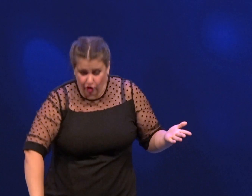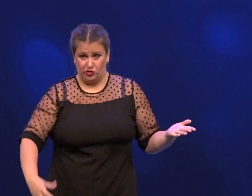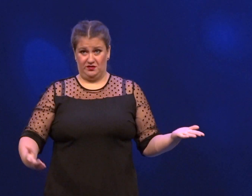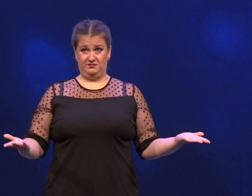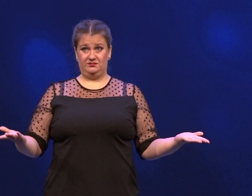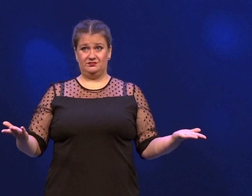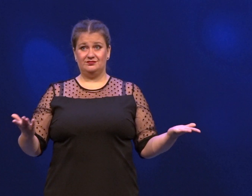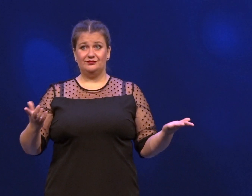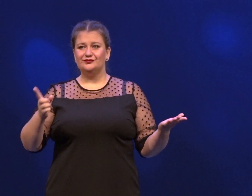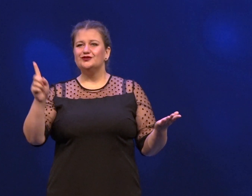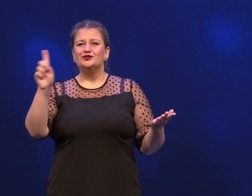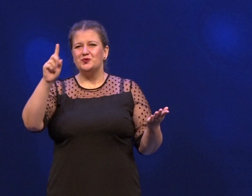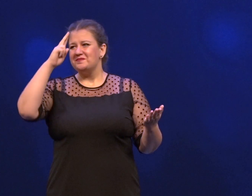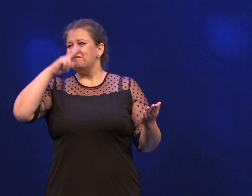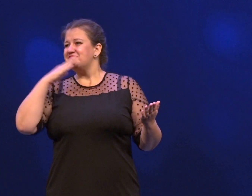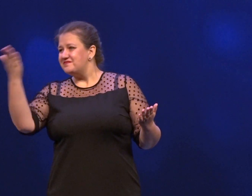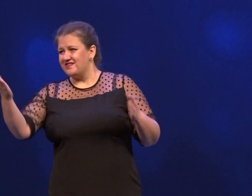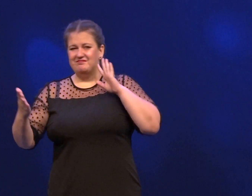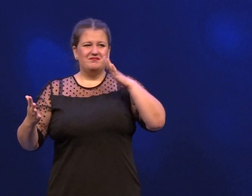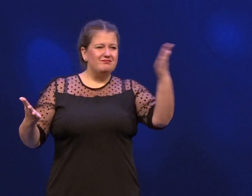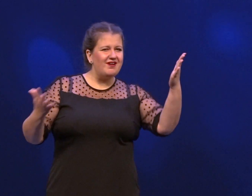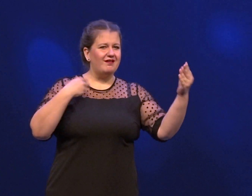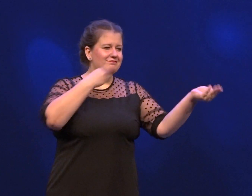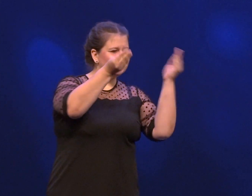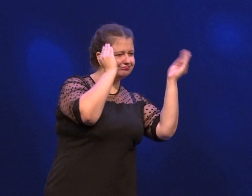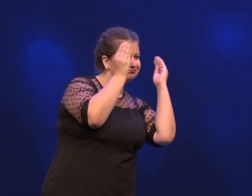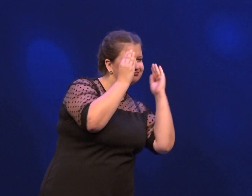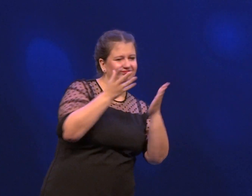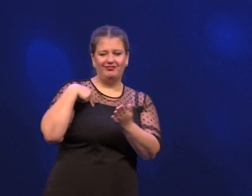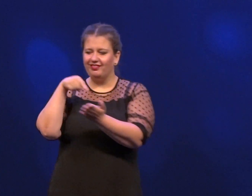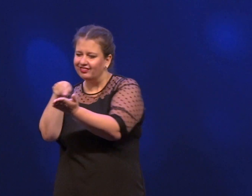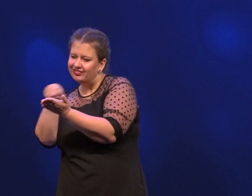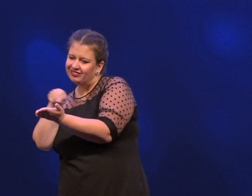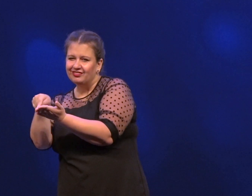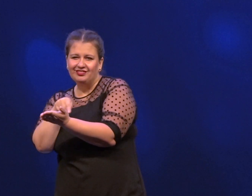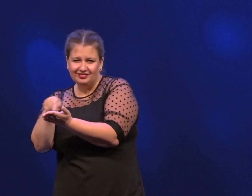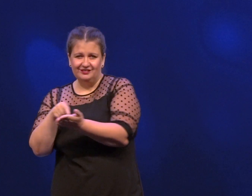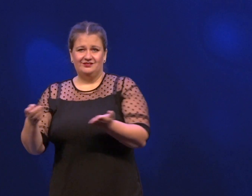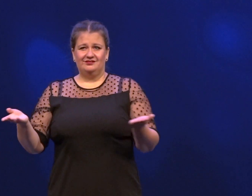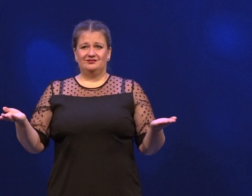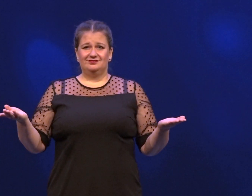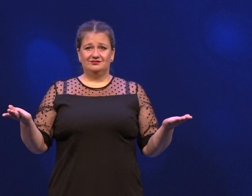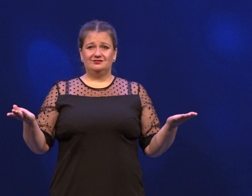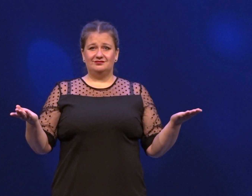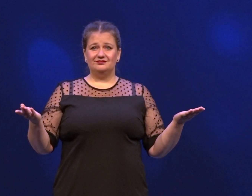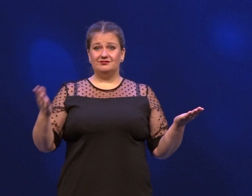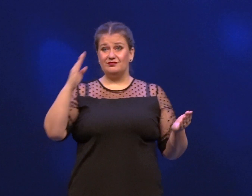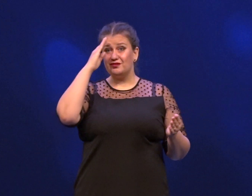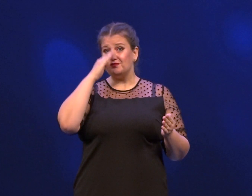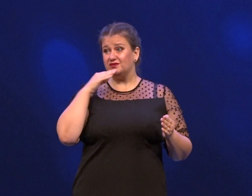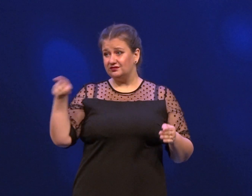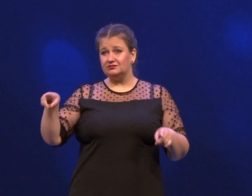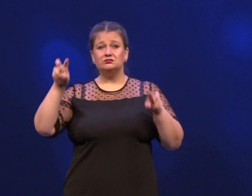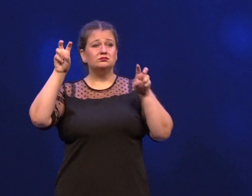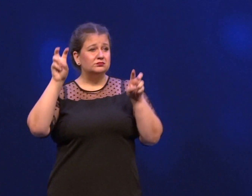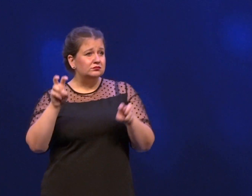стать телефоном, чтобы папа и мама заботились обо мне, сдувались мне пылинки.